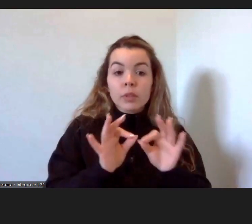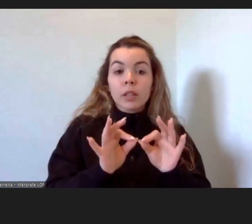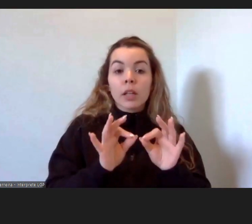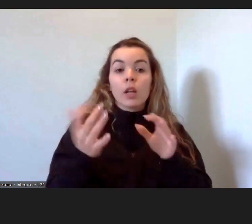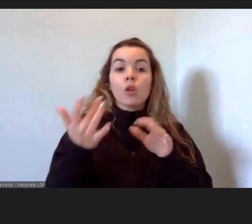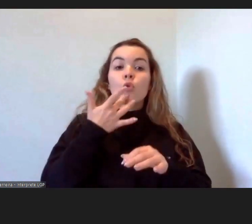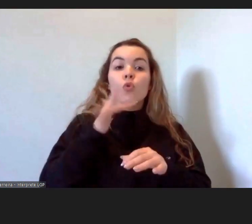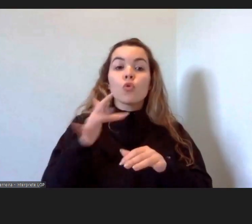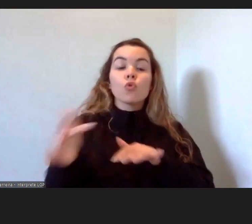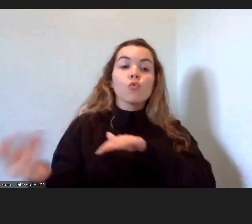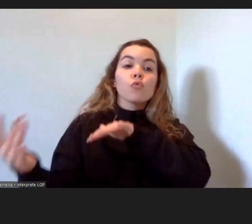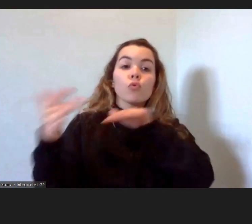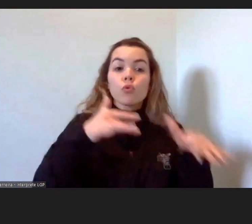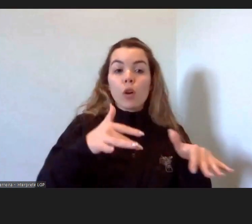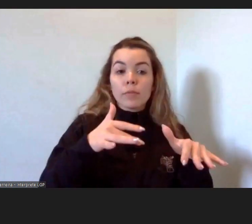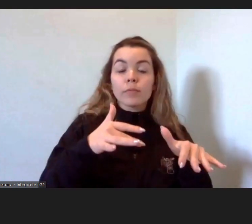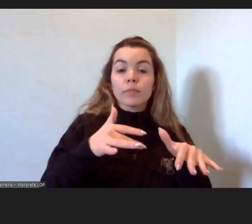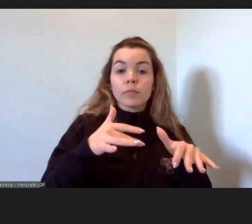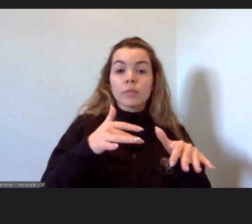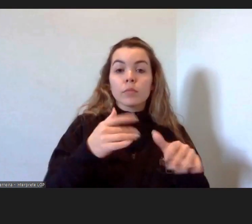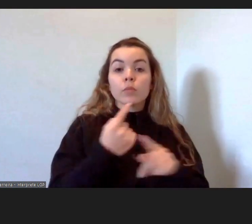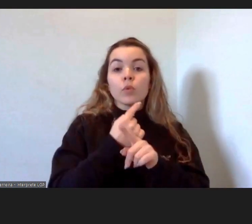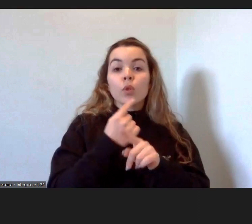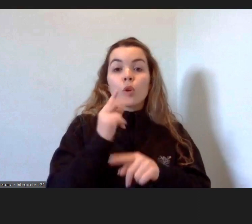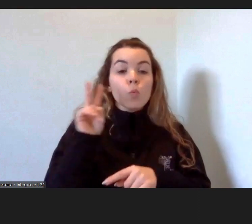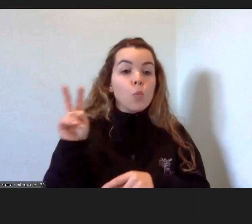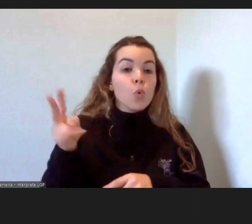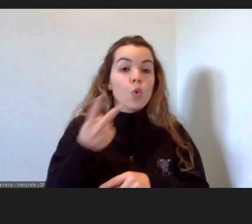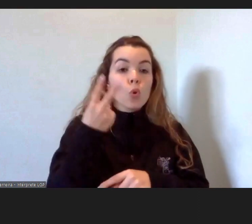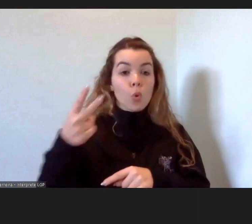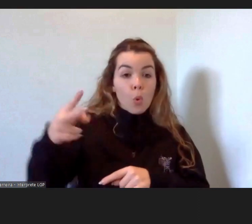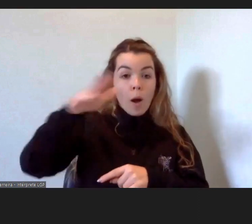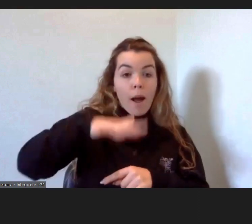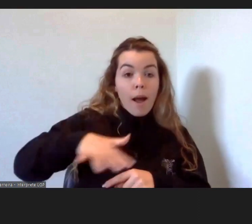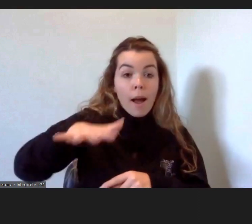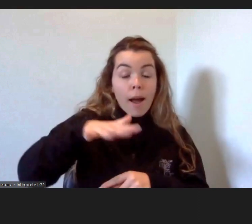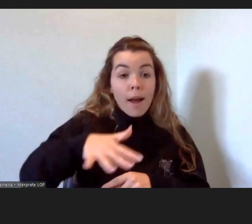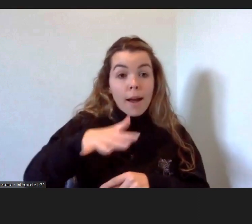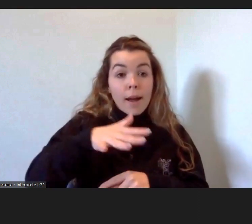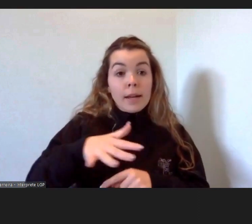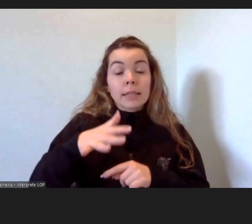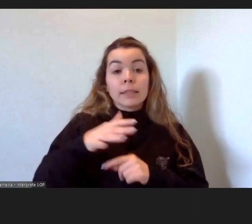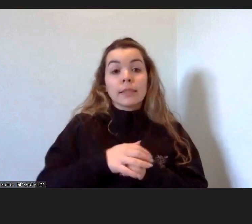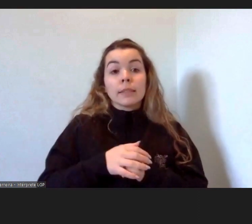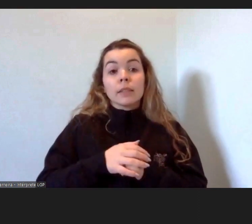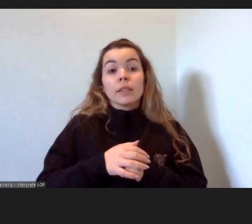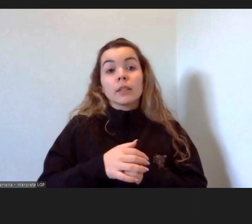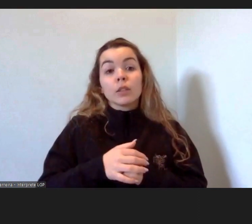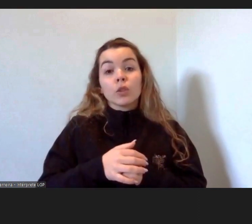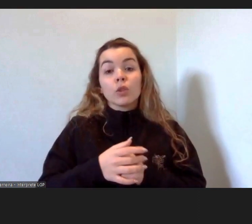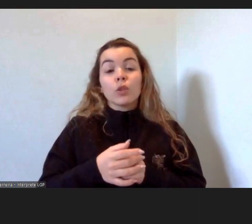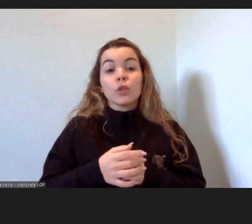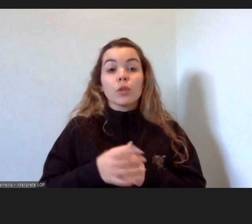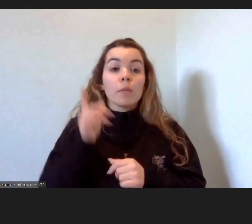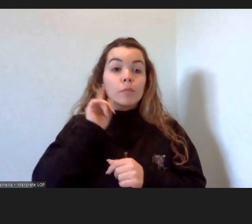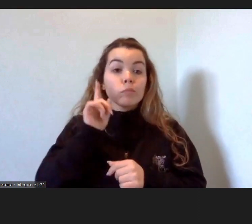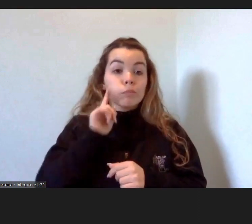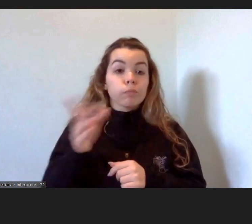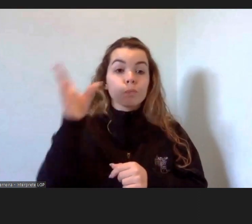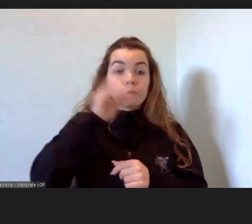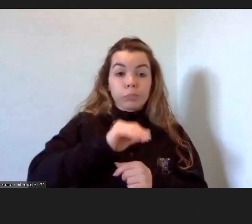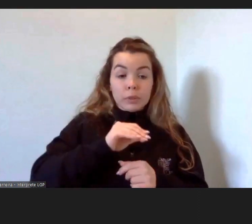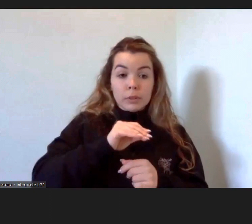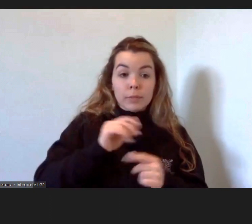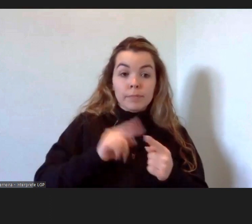Portugal por estas duas grandes áreas críticas, que é a situação demográfica e a situação do mercado